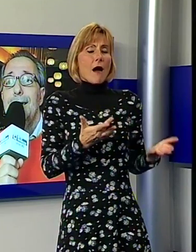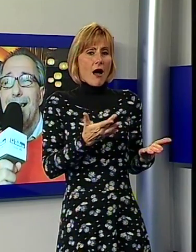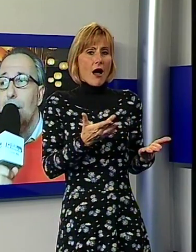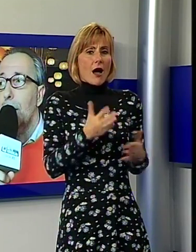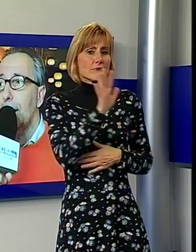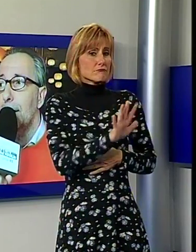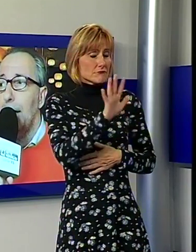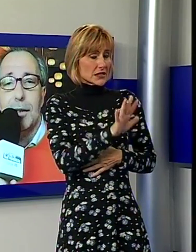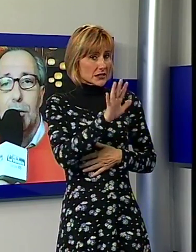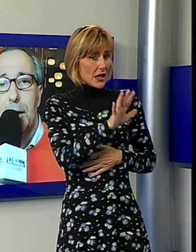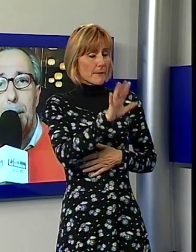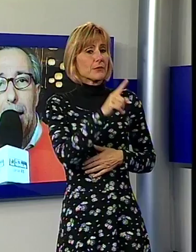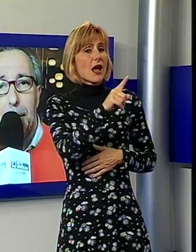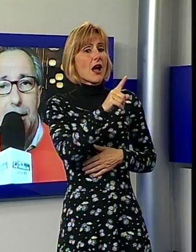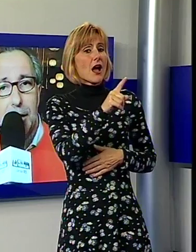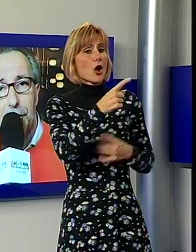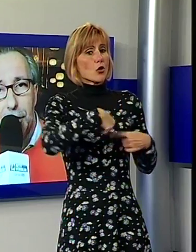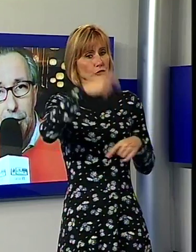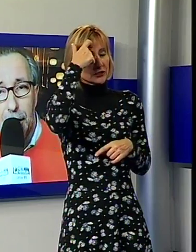Ritengo che la sentenza non sia appellabile, sia definitiva.